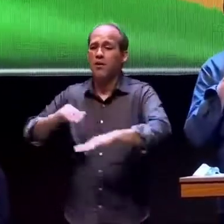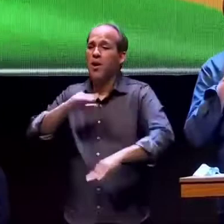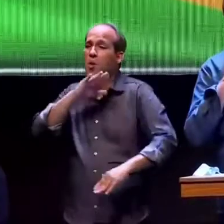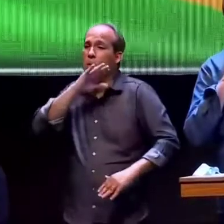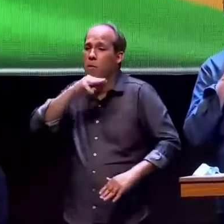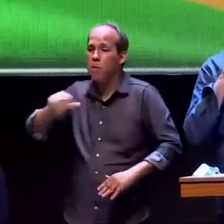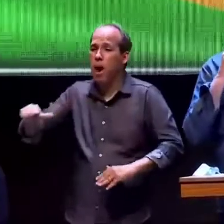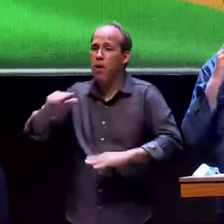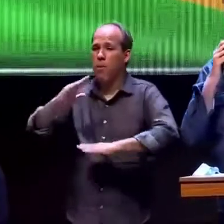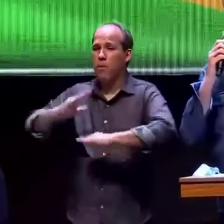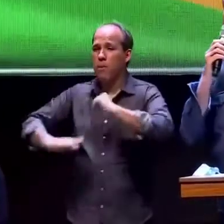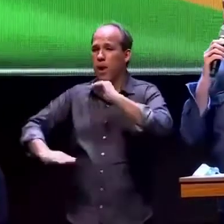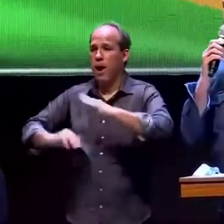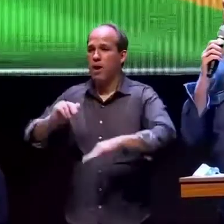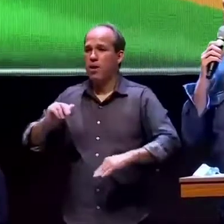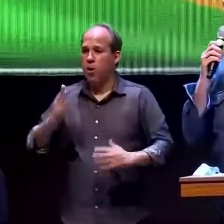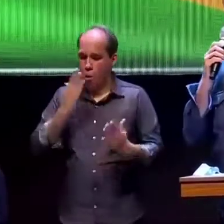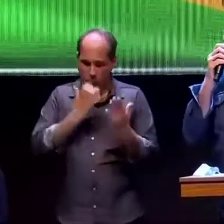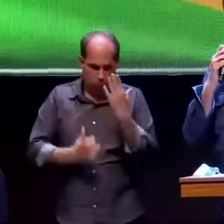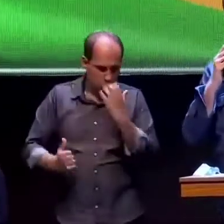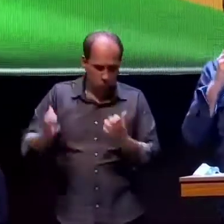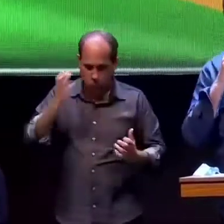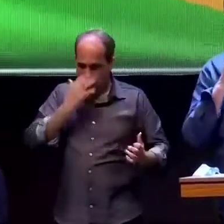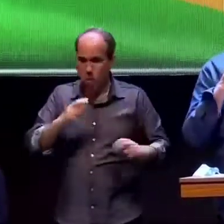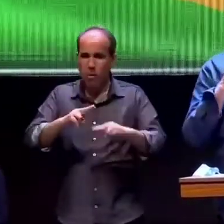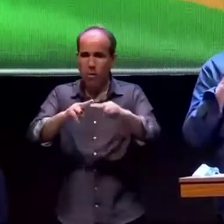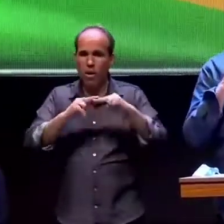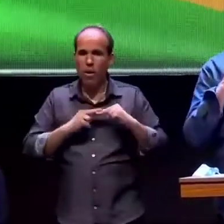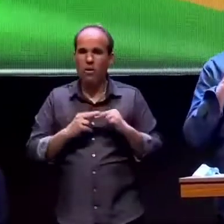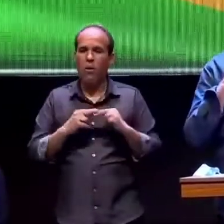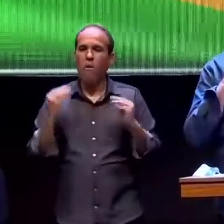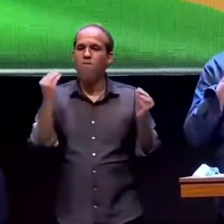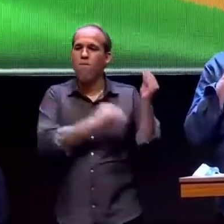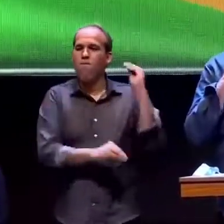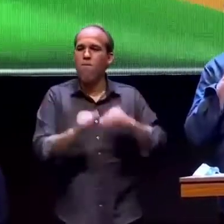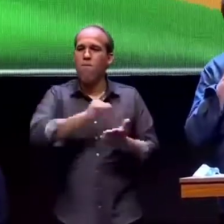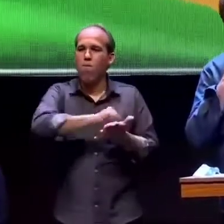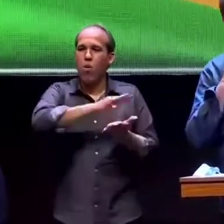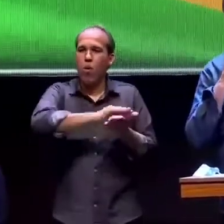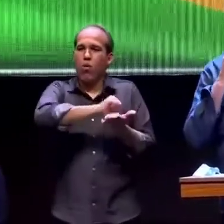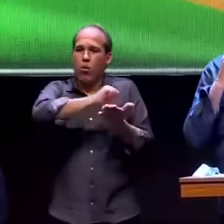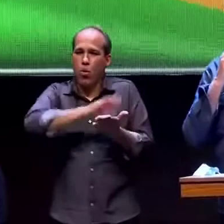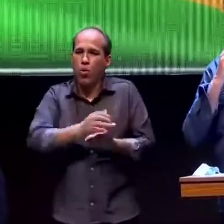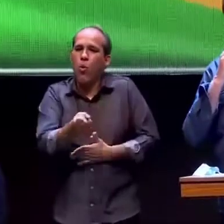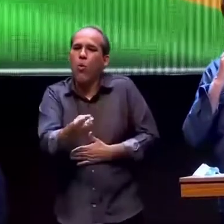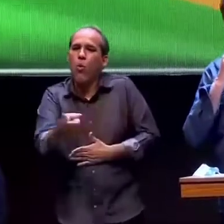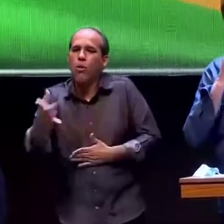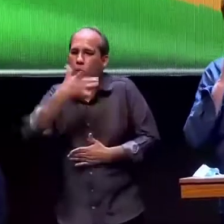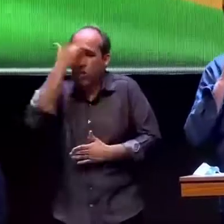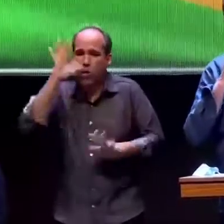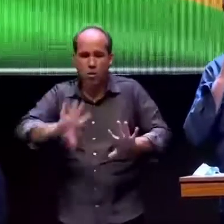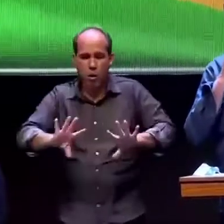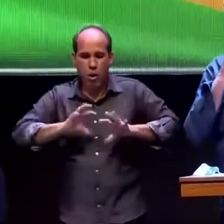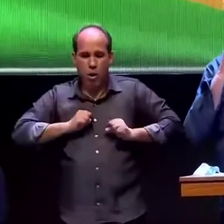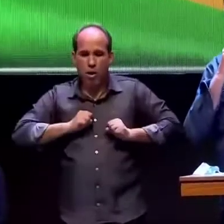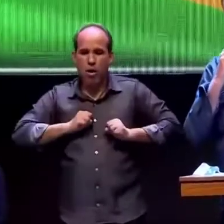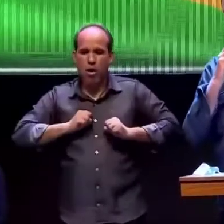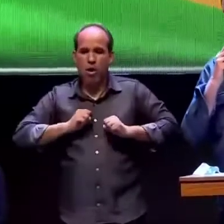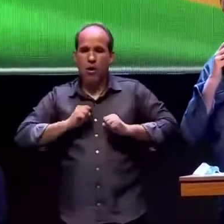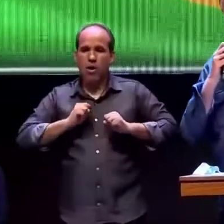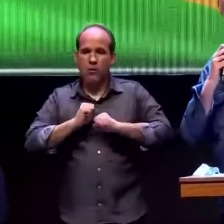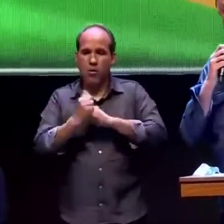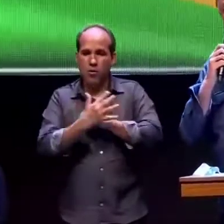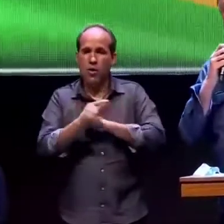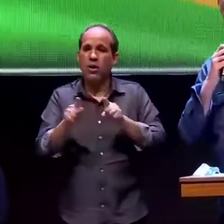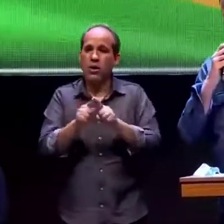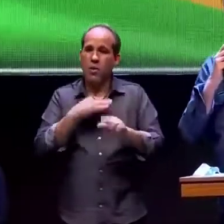de um super dimensionamento da quantidade de pessoas infectadas e mortas para que aquele